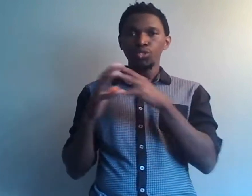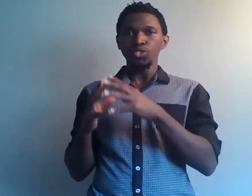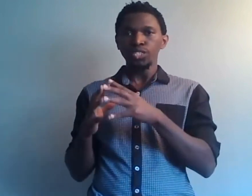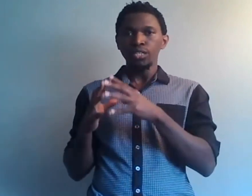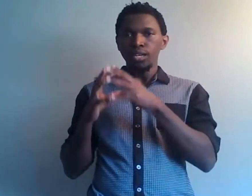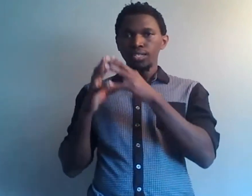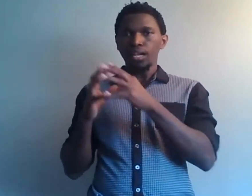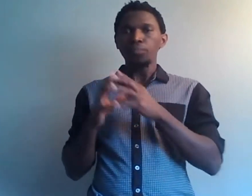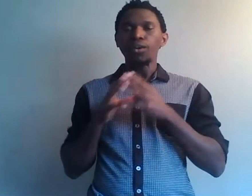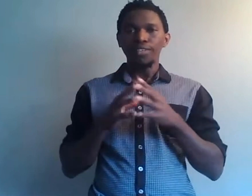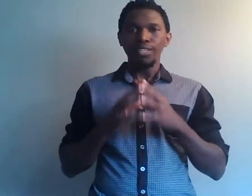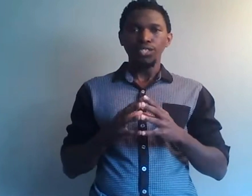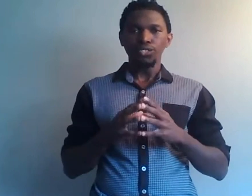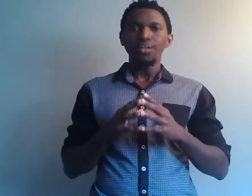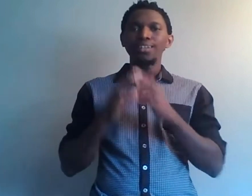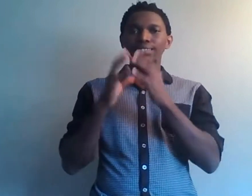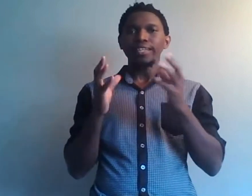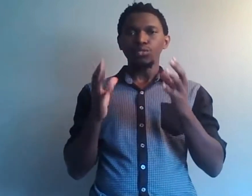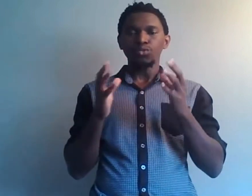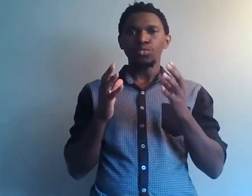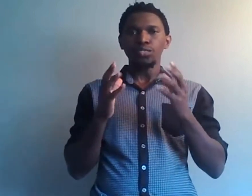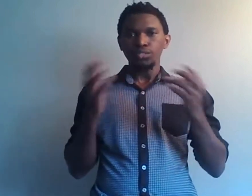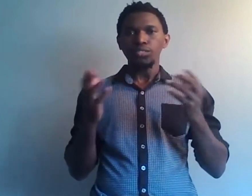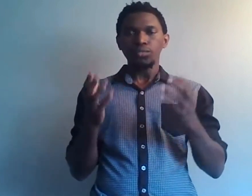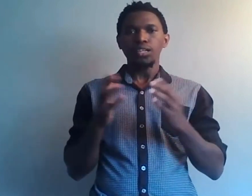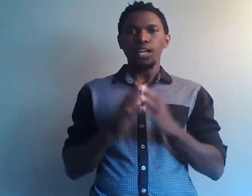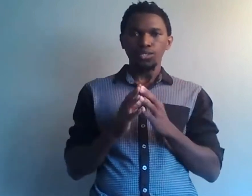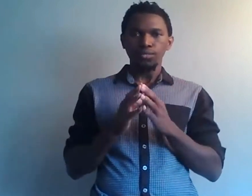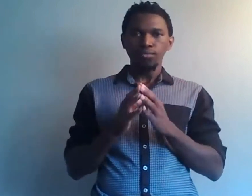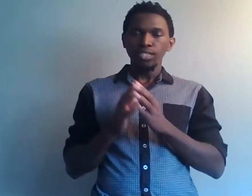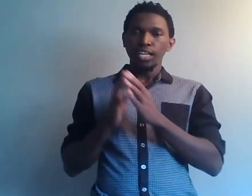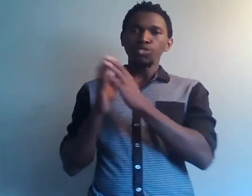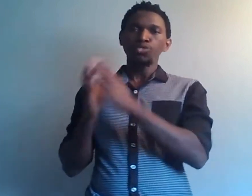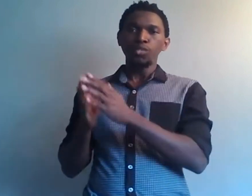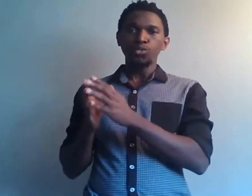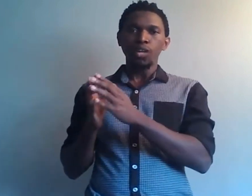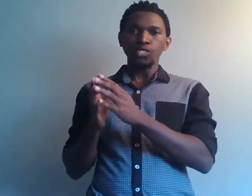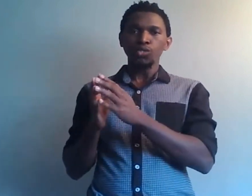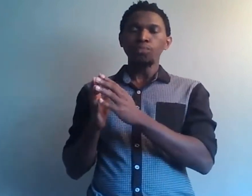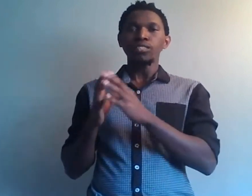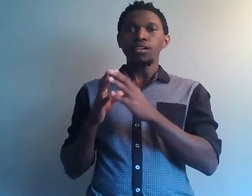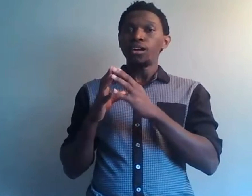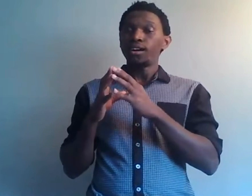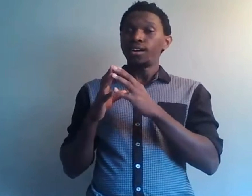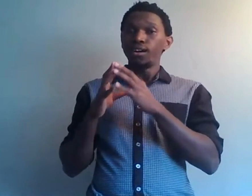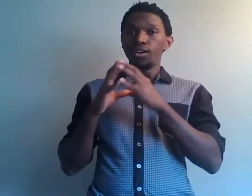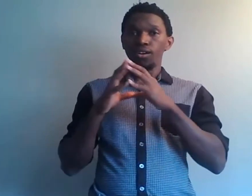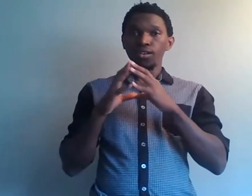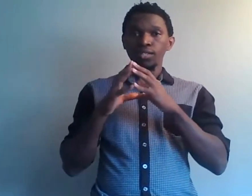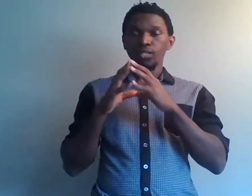changer ses rapports avec l'argent, quel est ton souci en ce qui concerne l'argent ? Est-ce que tu vois toujours l'argent comme étant quelque